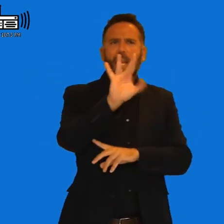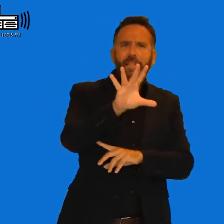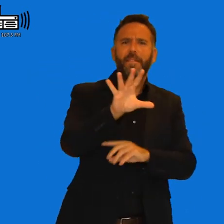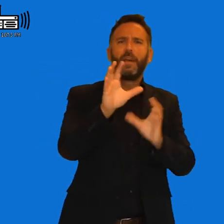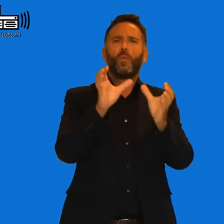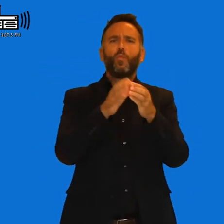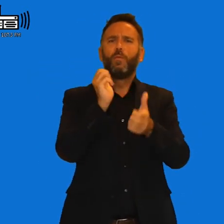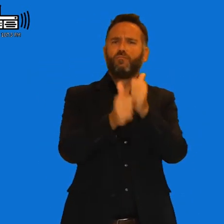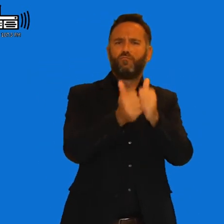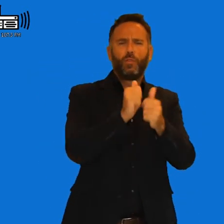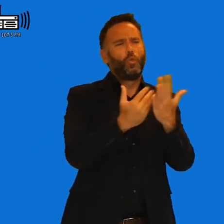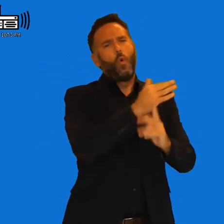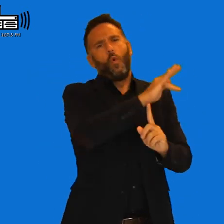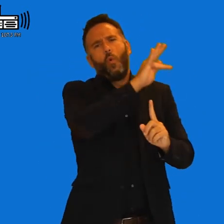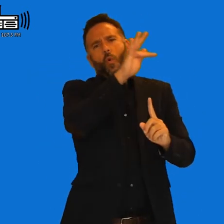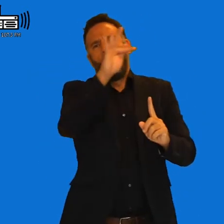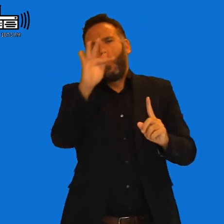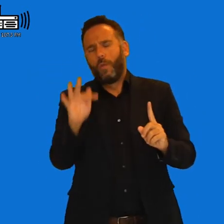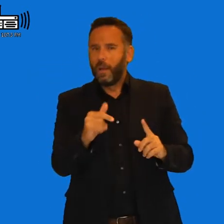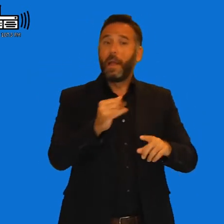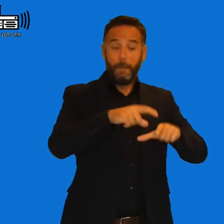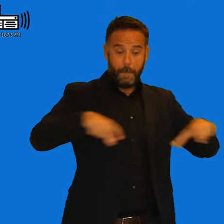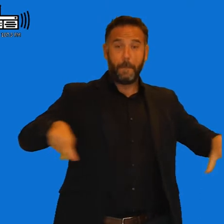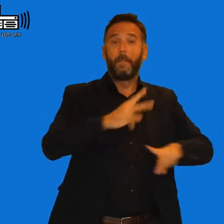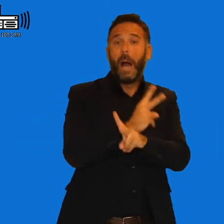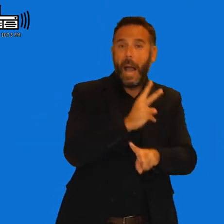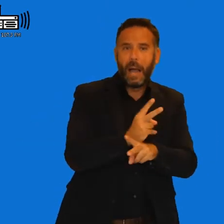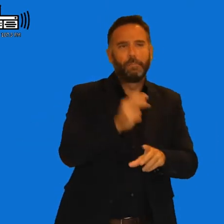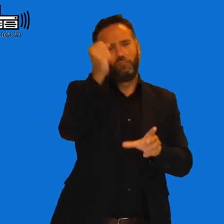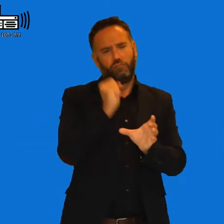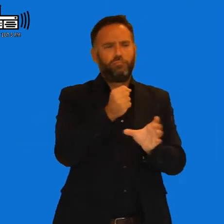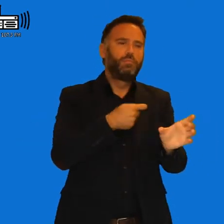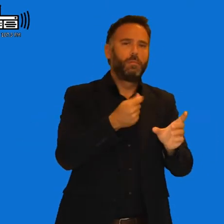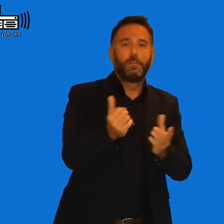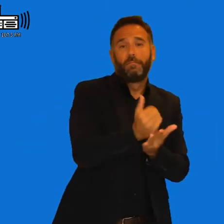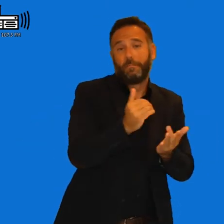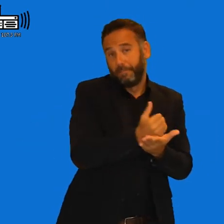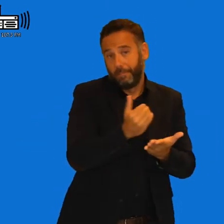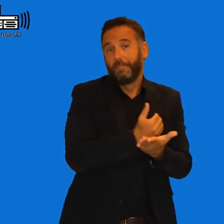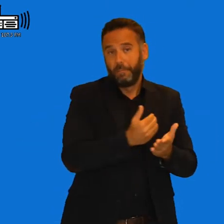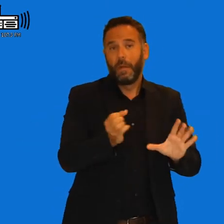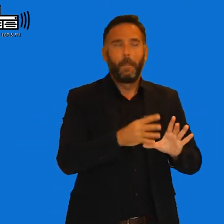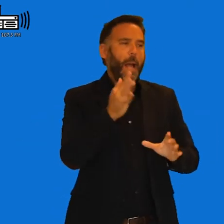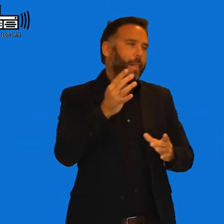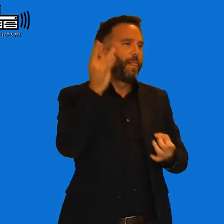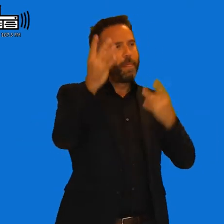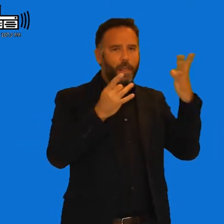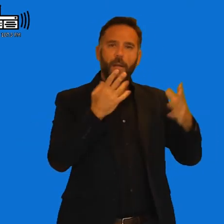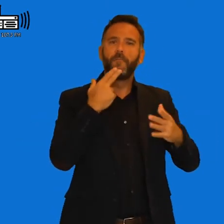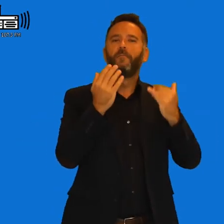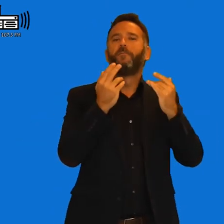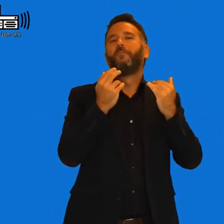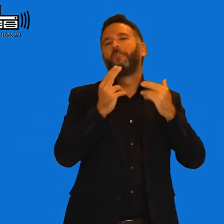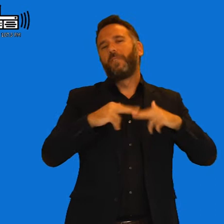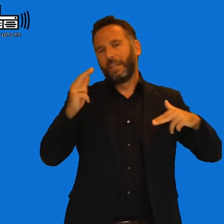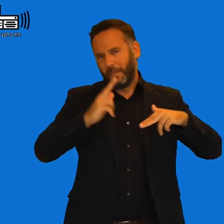el día, de alguna forma nosotros explotamos una barra, Con comida, bebidas y demás. Y bueno, y el público que asista y es algo que hacemos